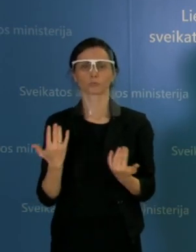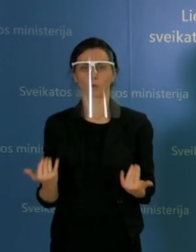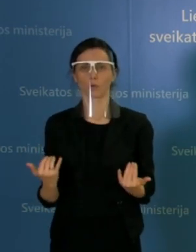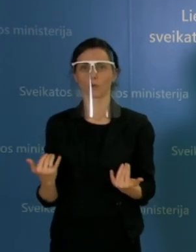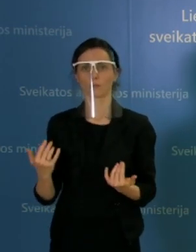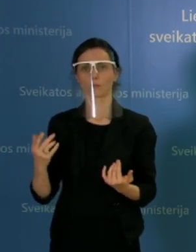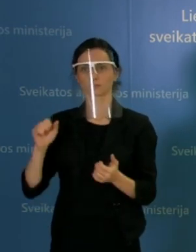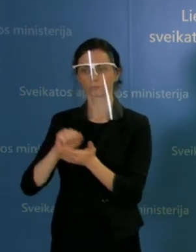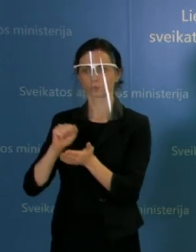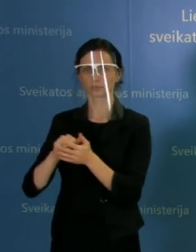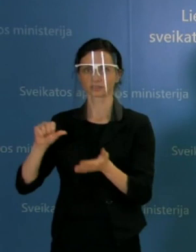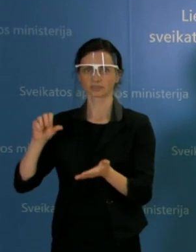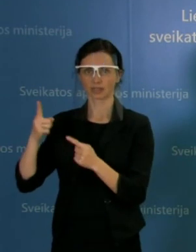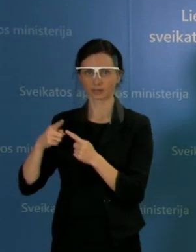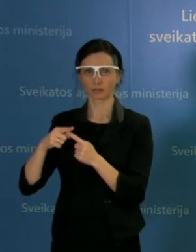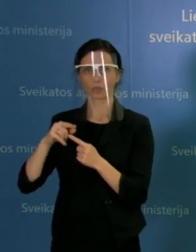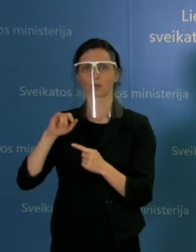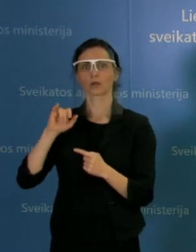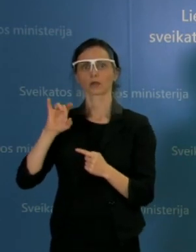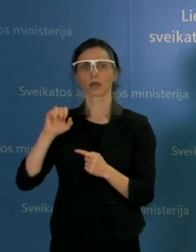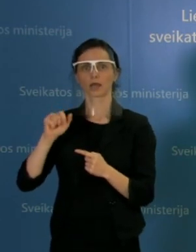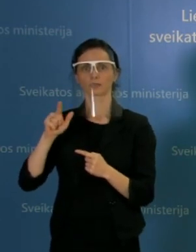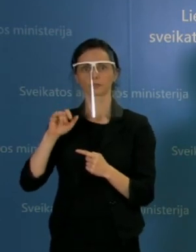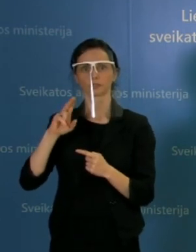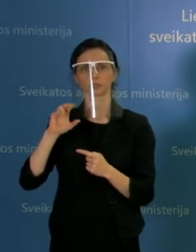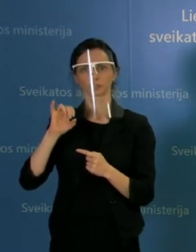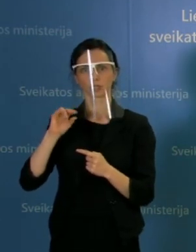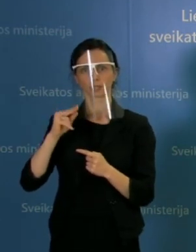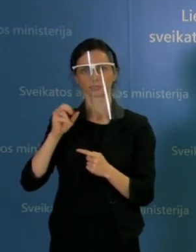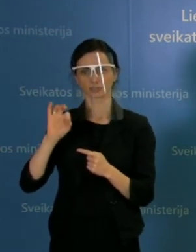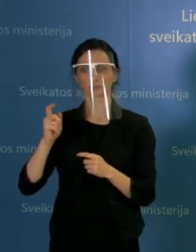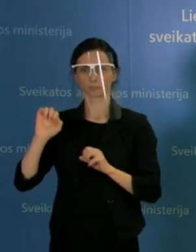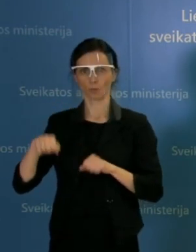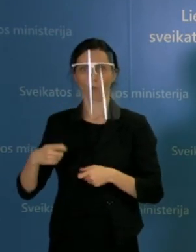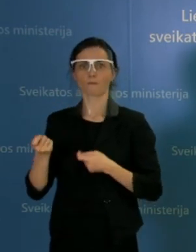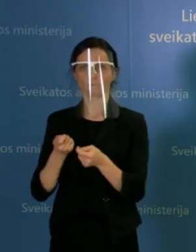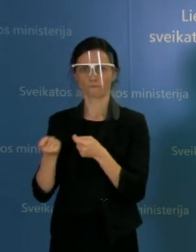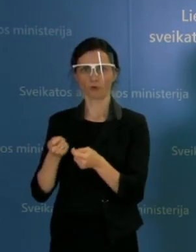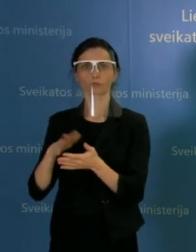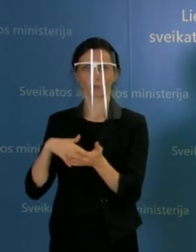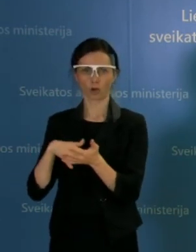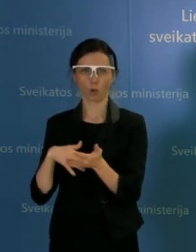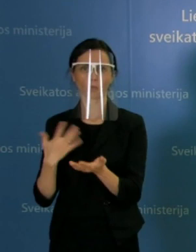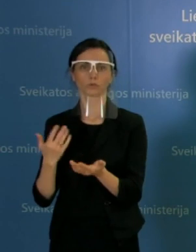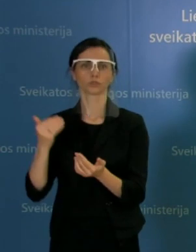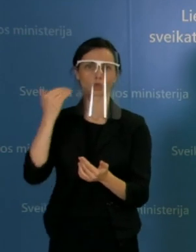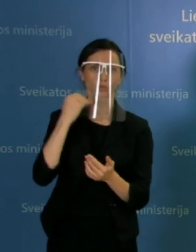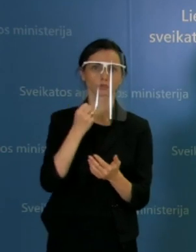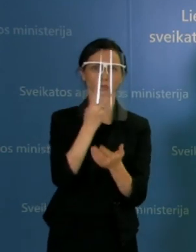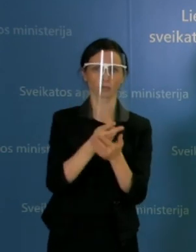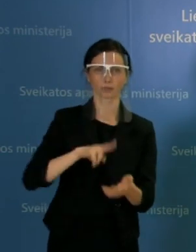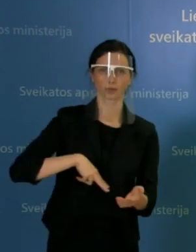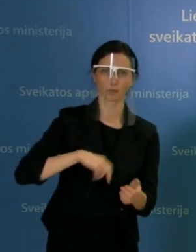kolega iš spaudos tarnybos Julijanas Gališanskis perims moderavimą. Ir bus galima užduoti klausimų Šiaulių lygoninės